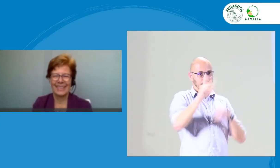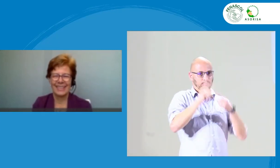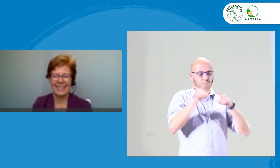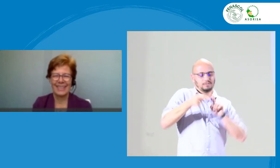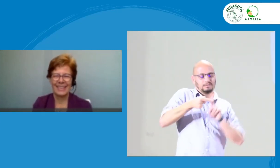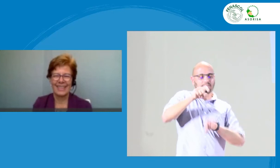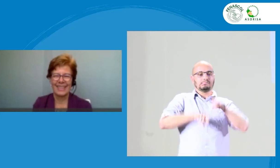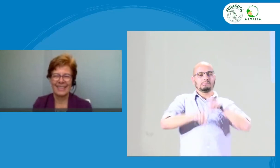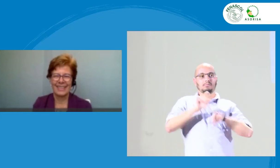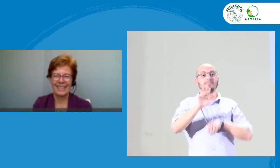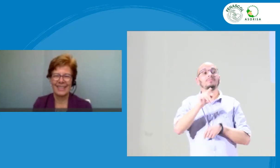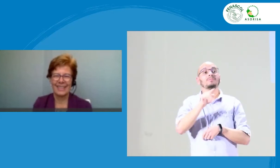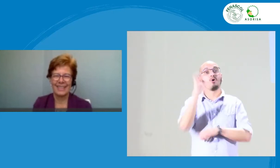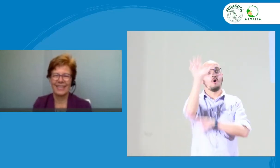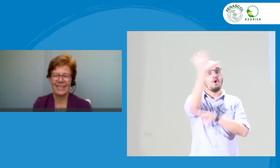Entonces, ¿cuál es mi pregunta puntual?